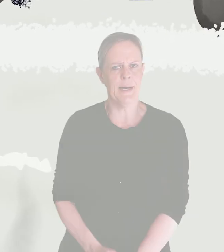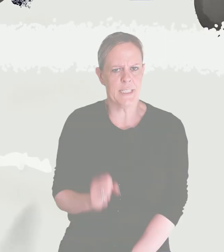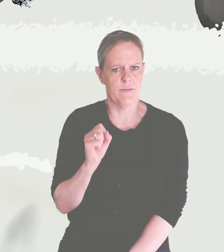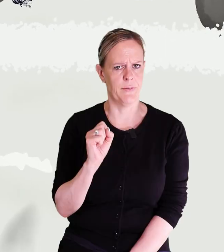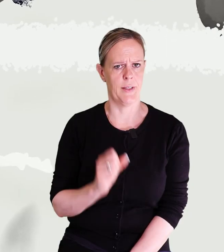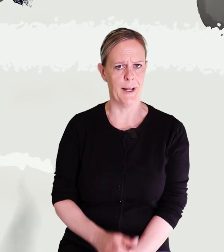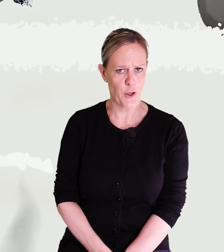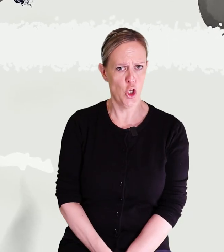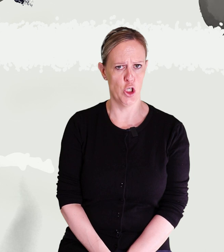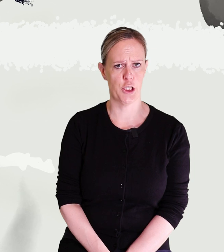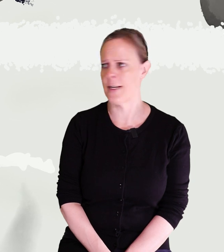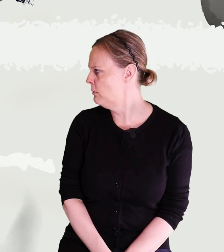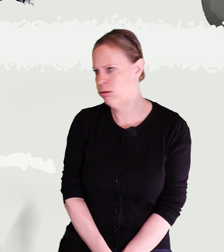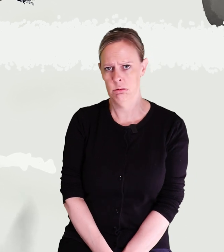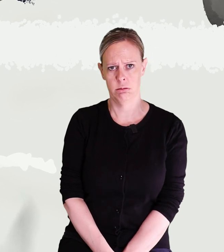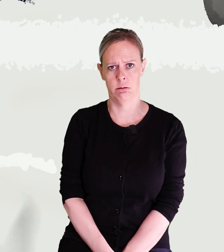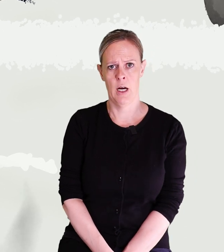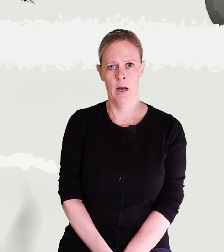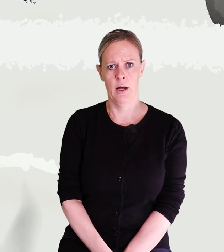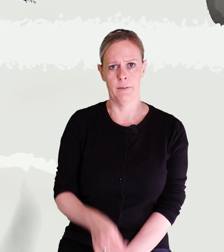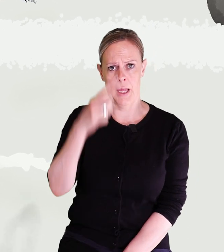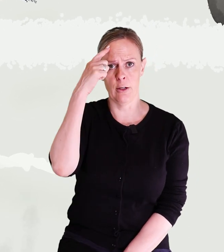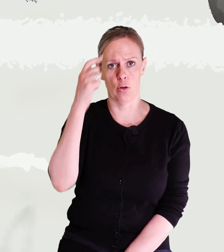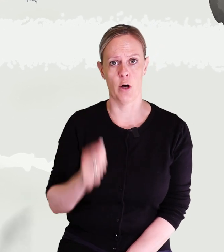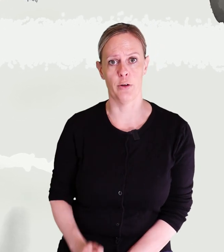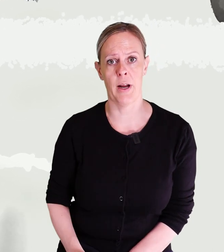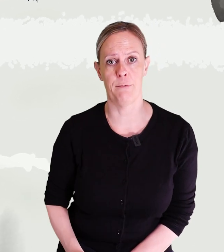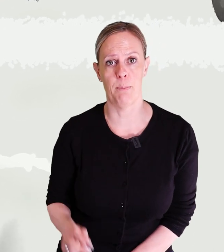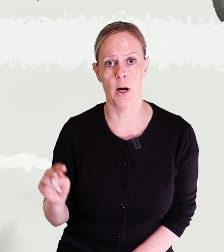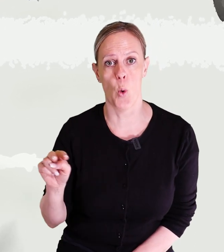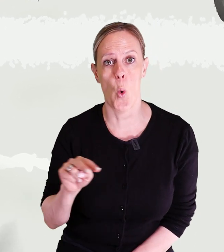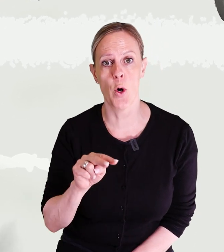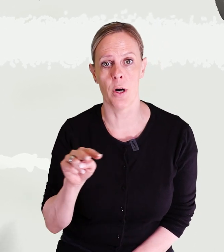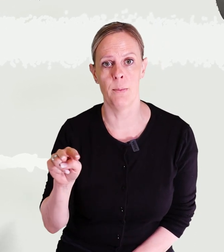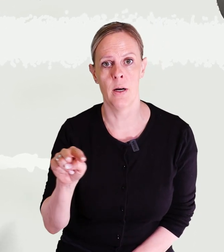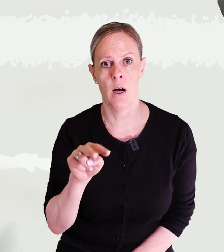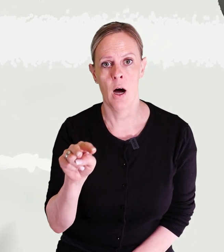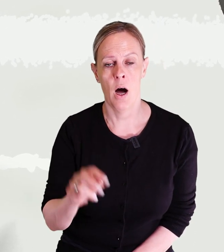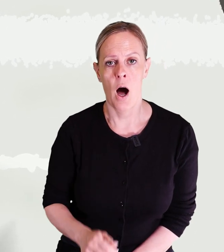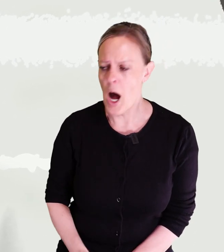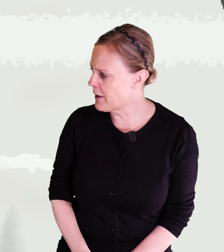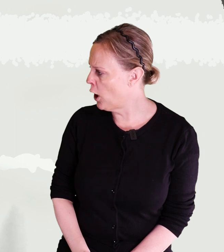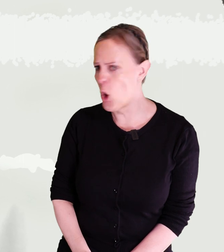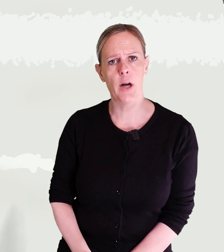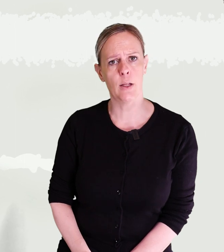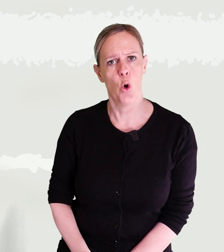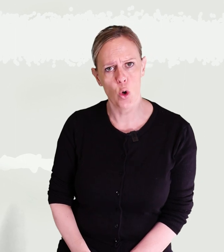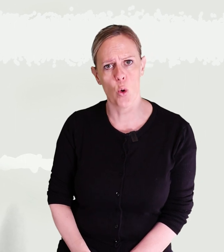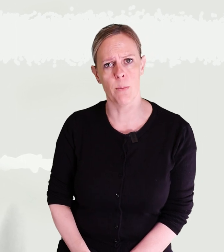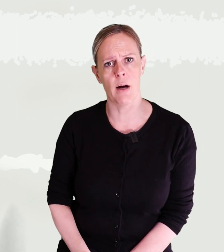Svante rysar. Tänk honom träffar på en orm. Han har hört att huggormar